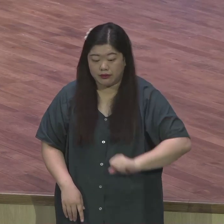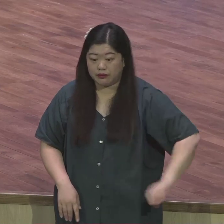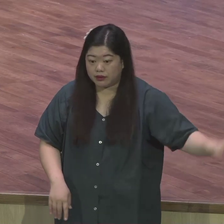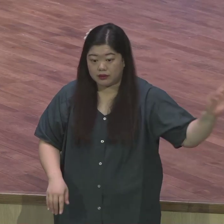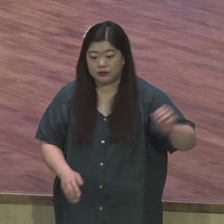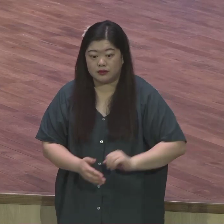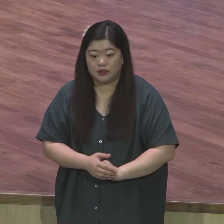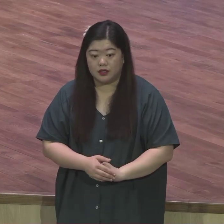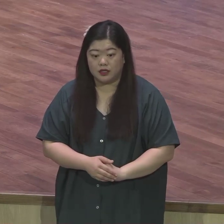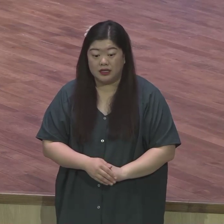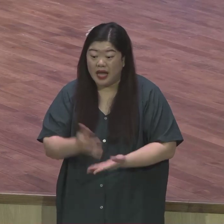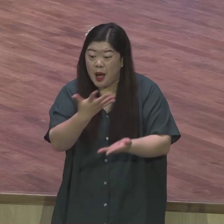거부해버렸어요